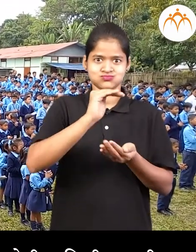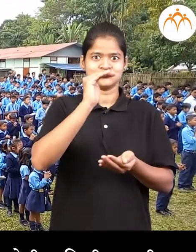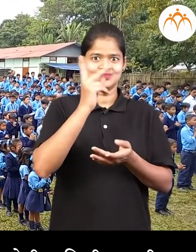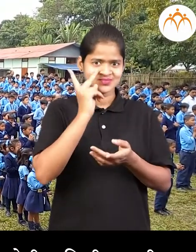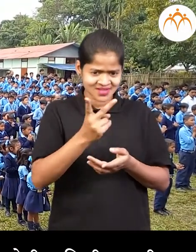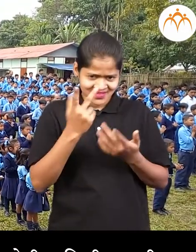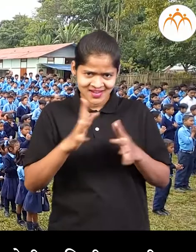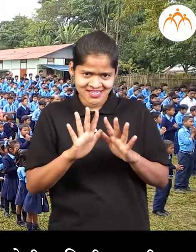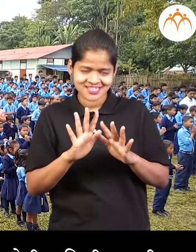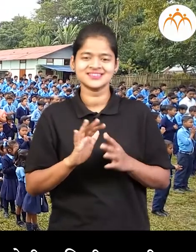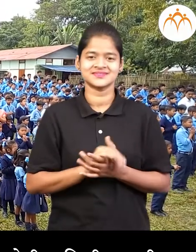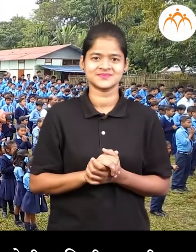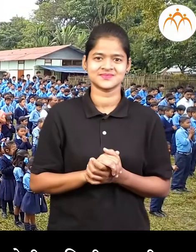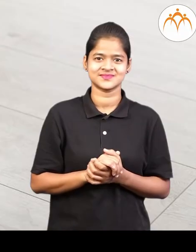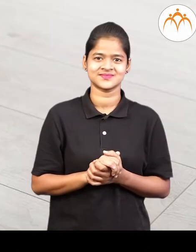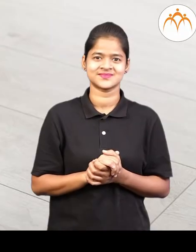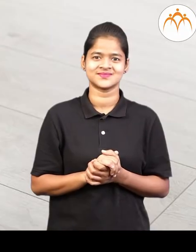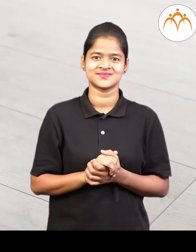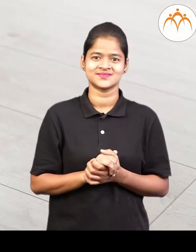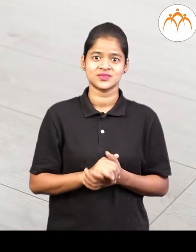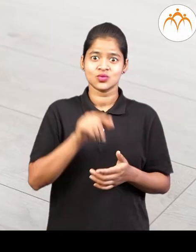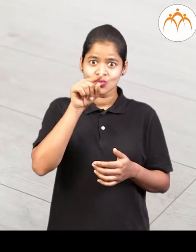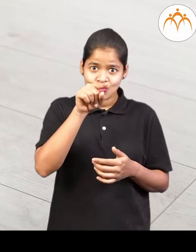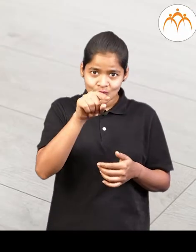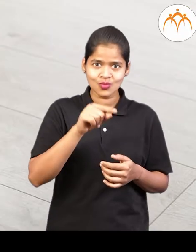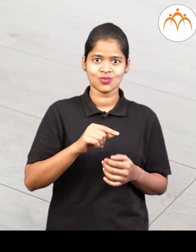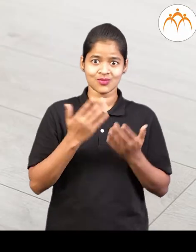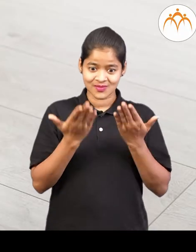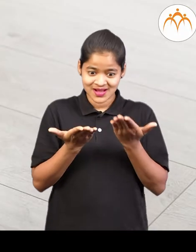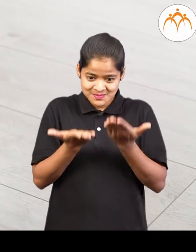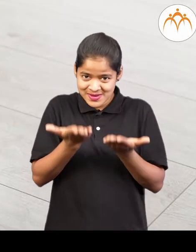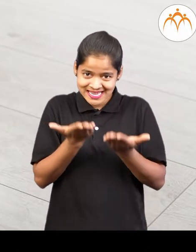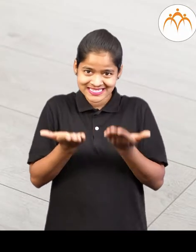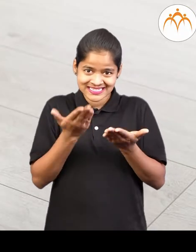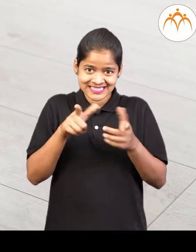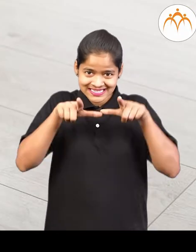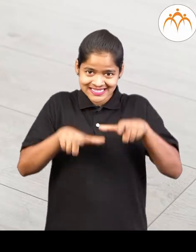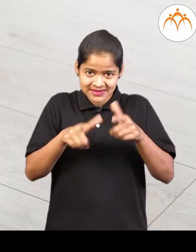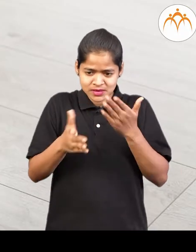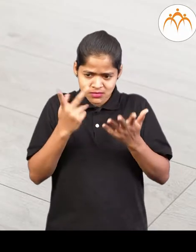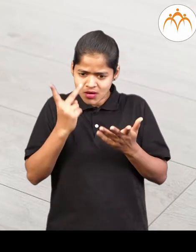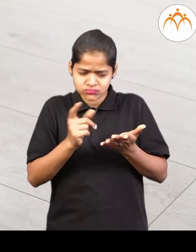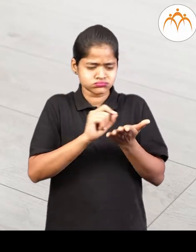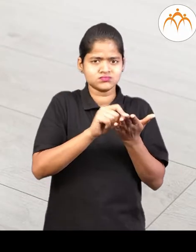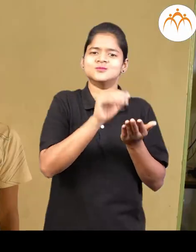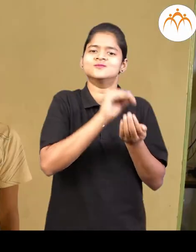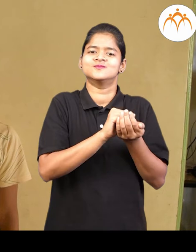थोड़ी मूठी मुले ही पाहिली आस्तिल तुम्ही आज तुम्हे वजन करा तेली हुन ठेवा